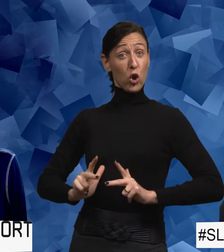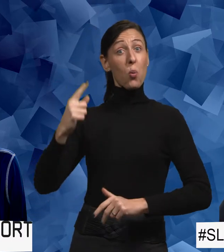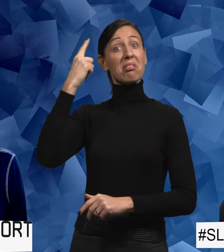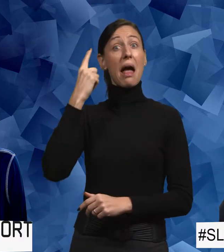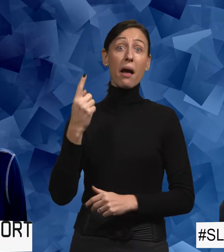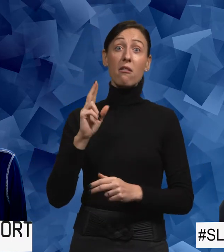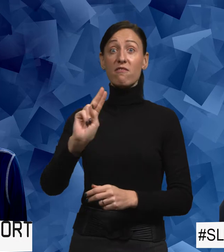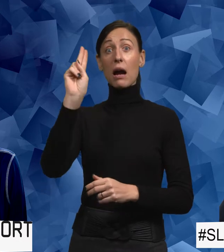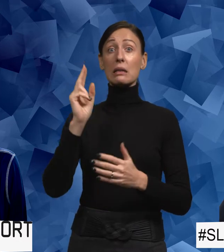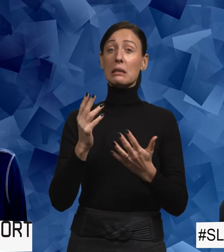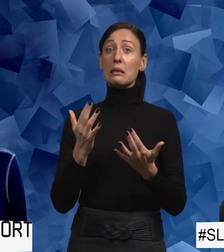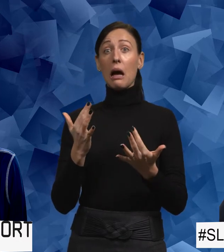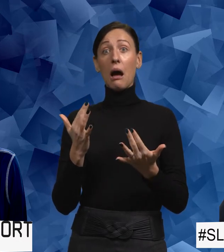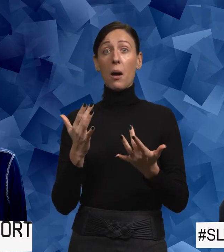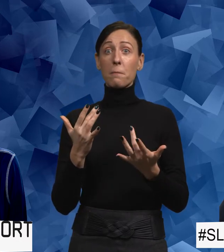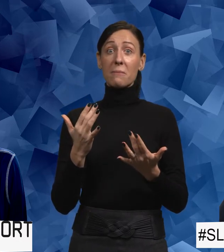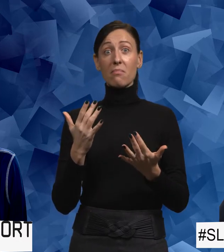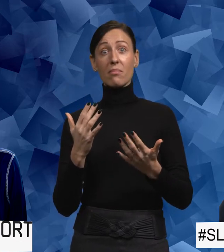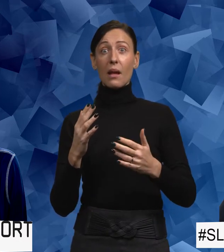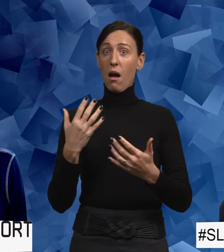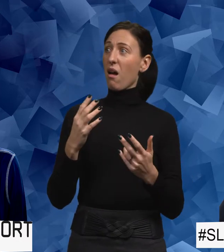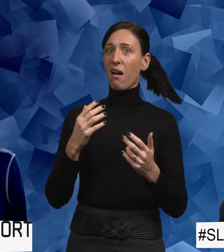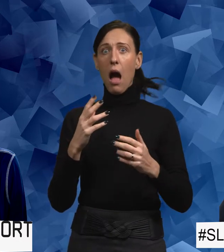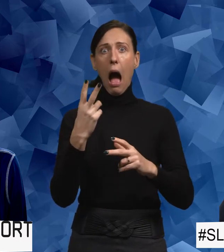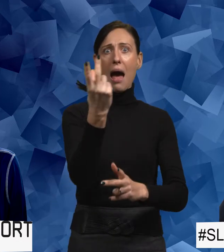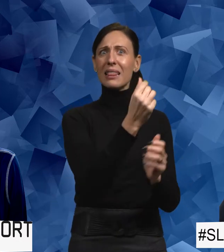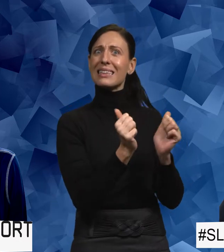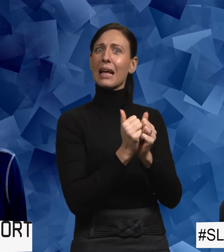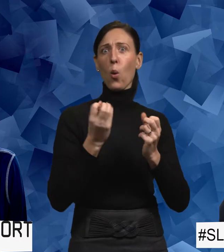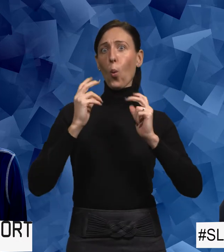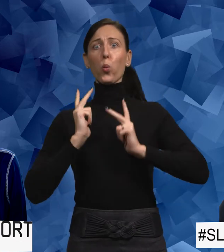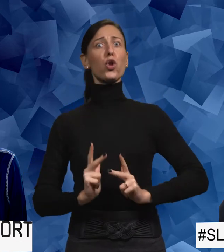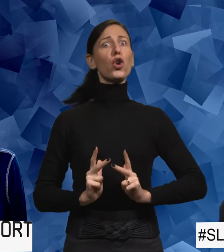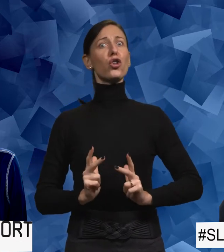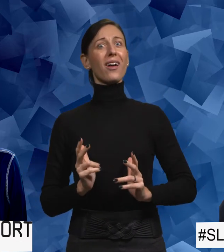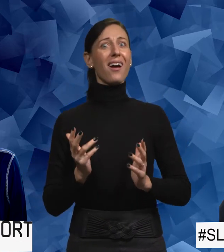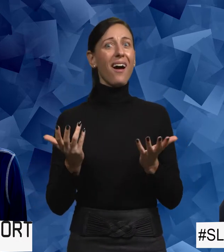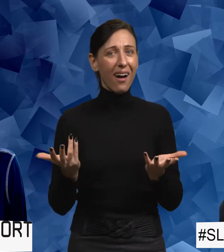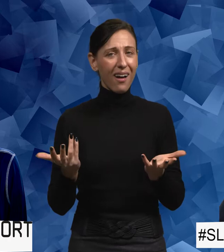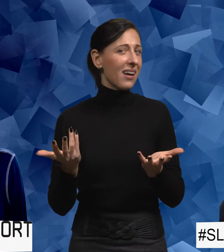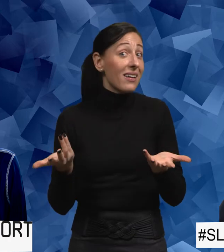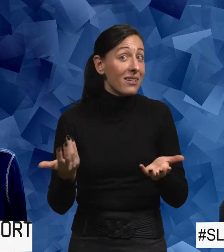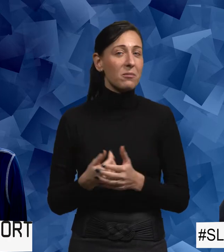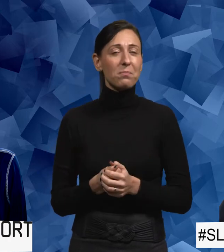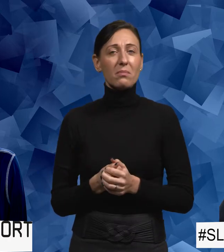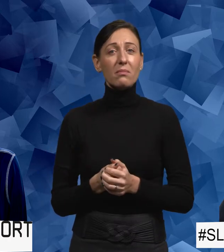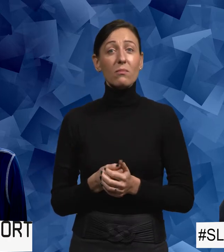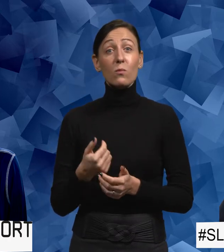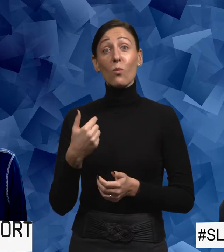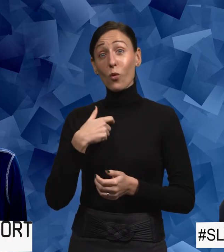tänker inte på det här faktiskt som någonting otryggt på det sättet. Och jag tror att